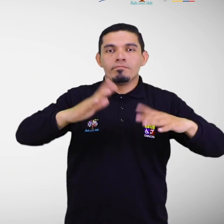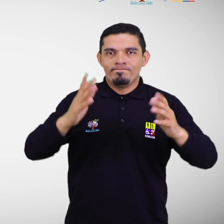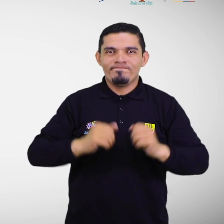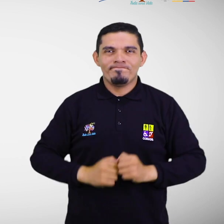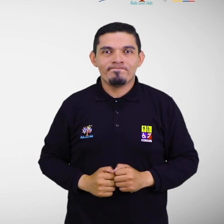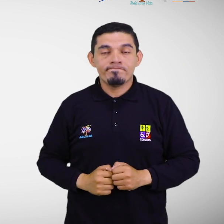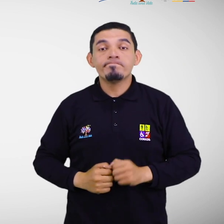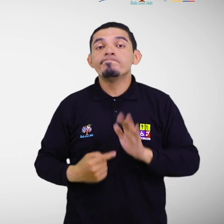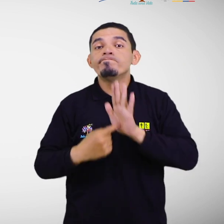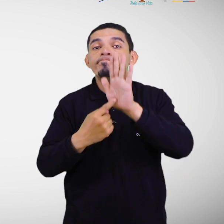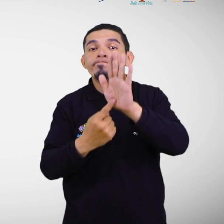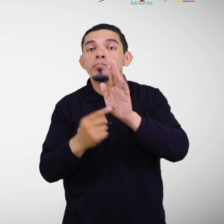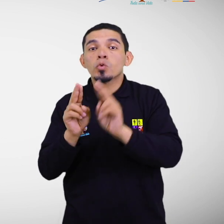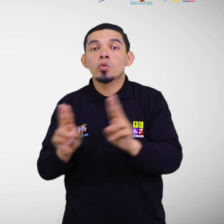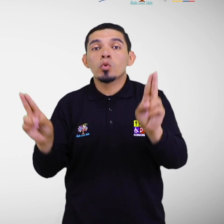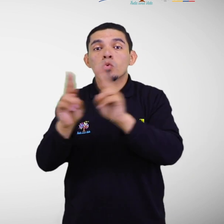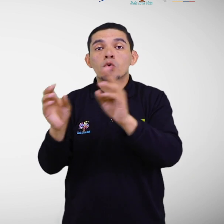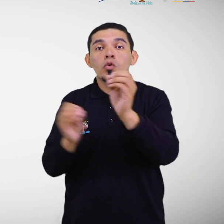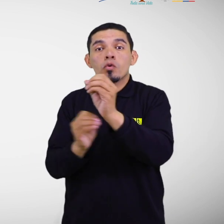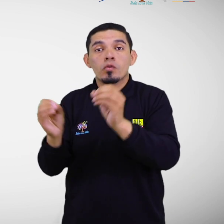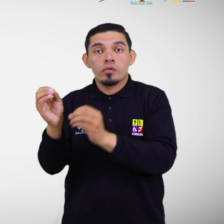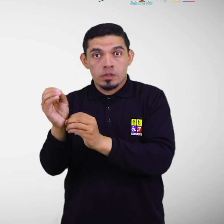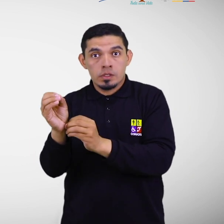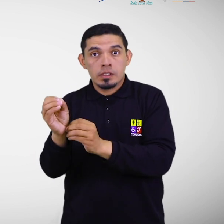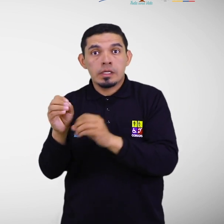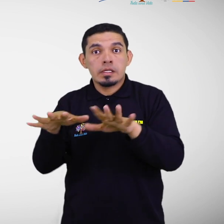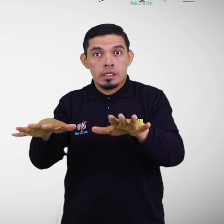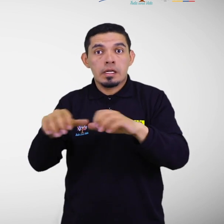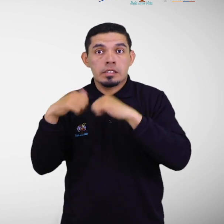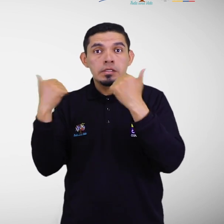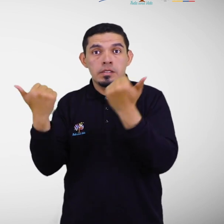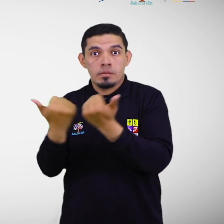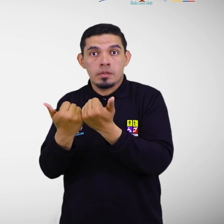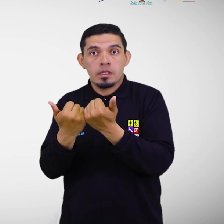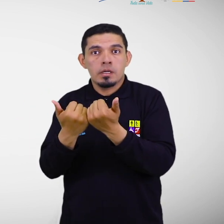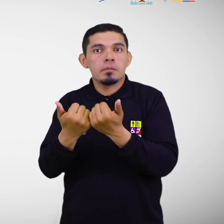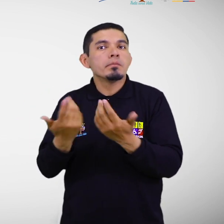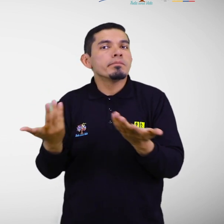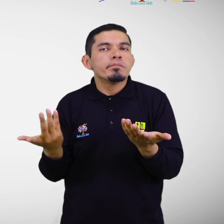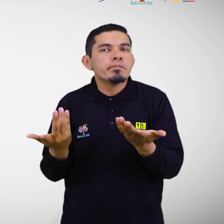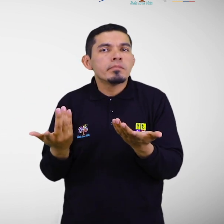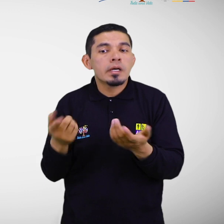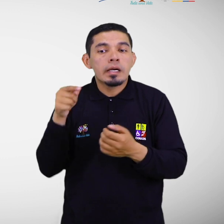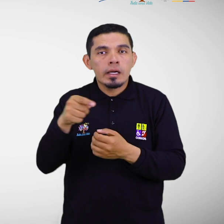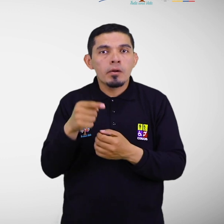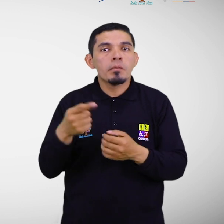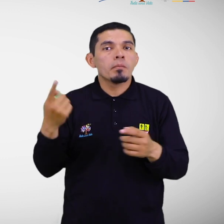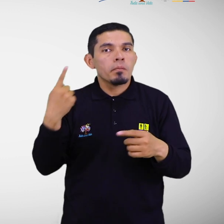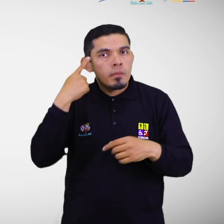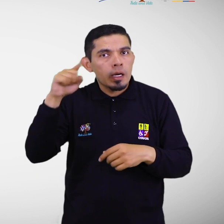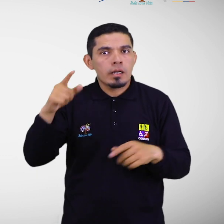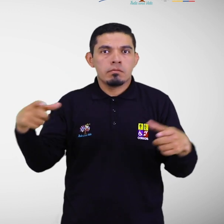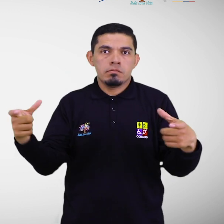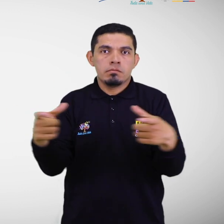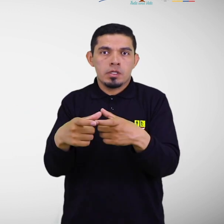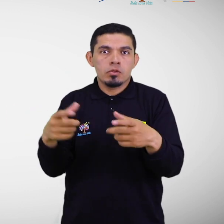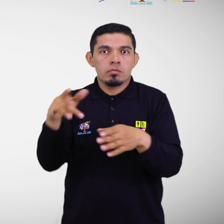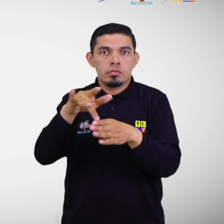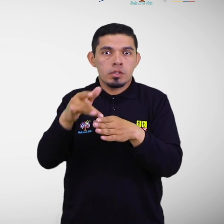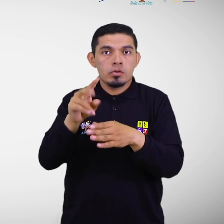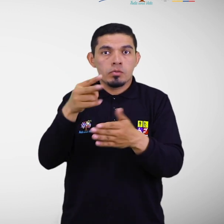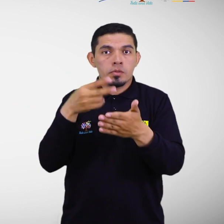Unidas Asamblea General, Oficina de las Naciones Unidas para la Reducción del Riesgo de Desastres, 2016,